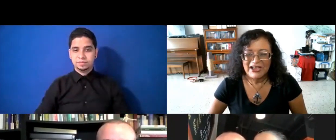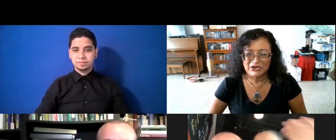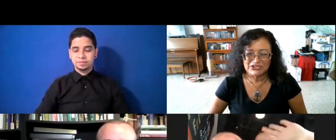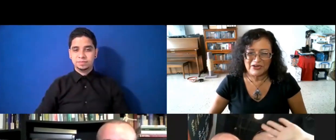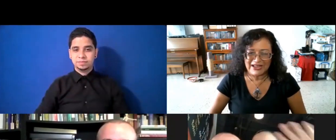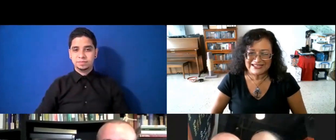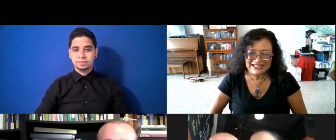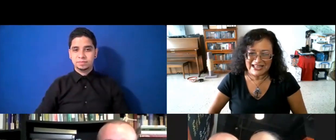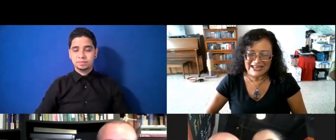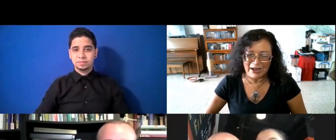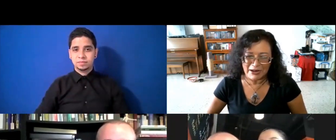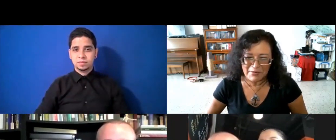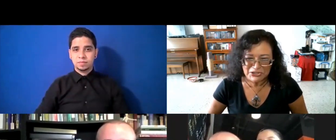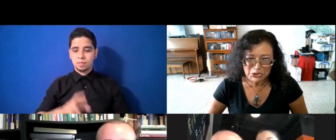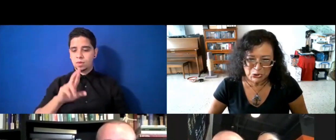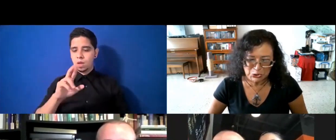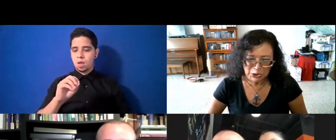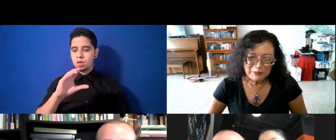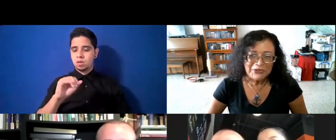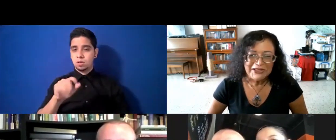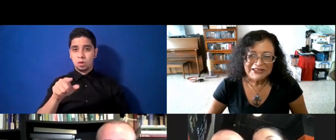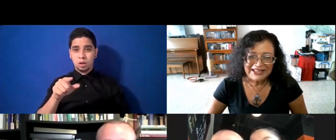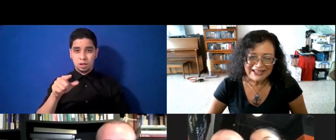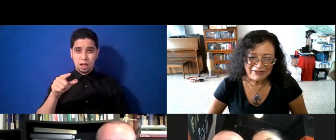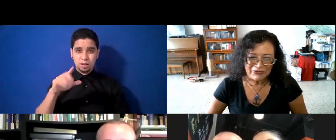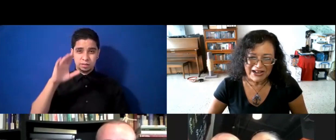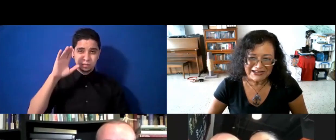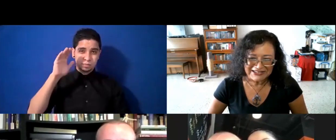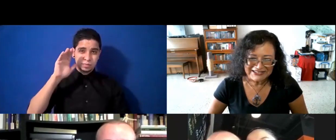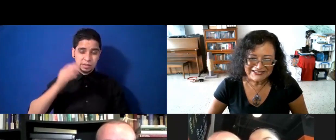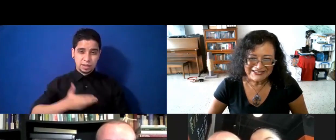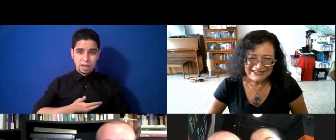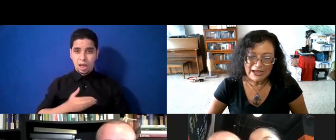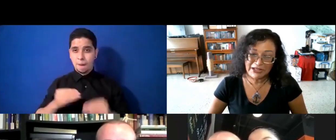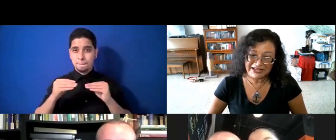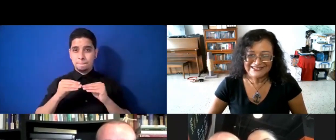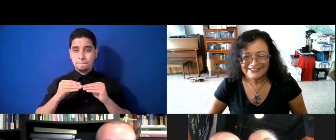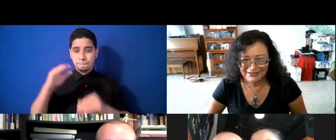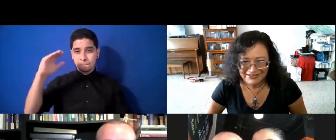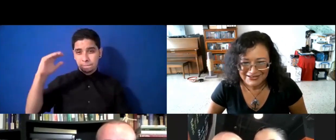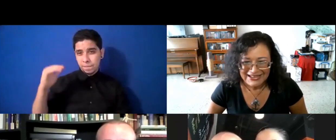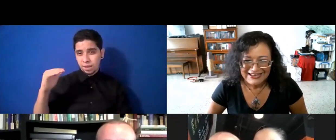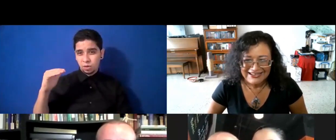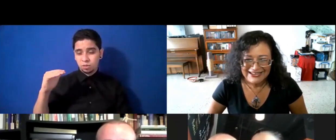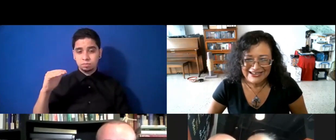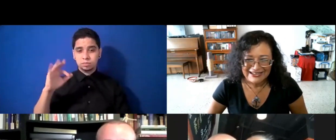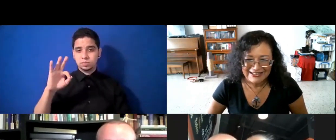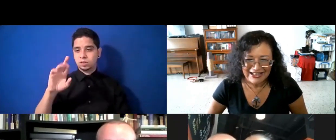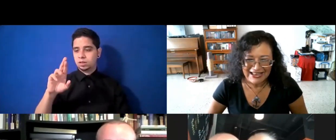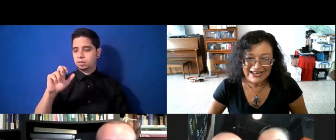Rocío es, la hija, más chiquito, de, Frank, y a Mary, y ella, ella,